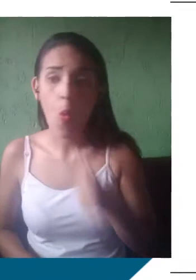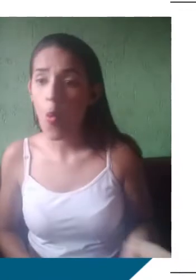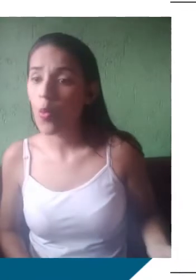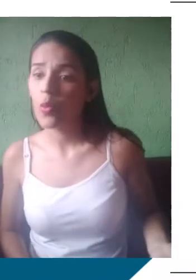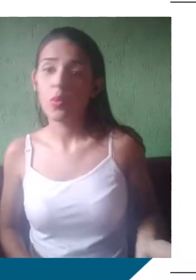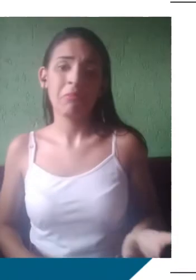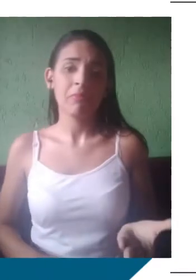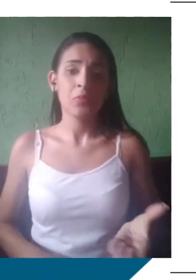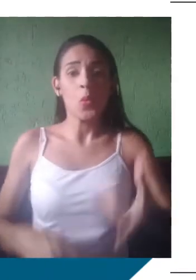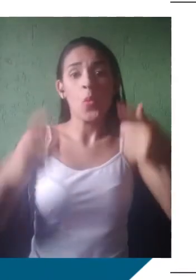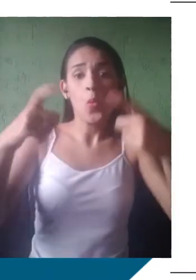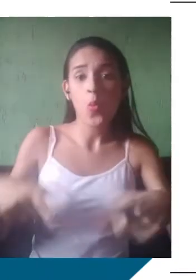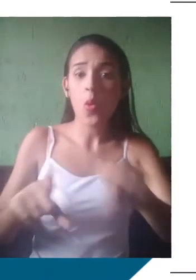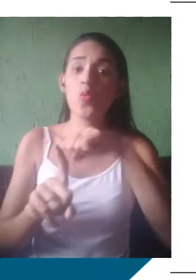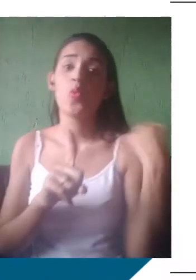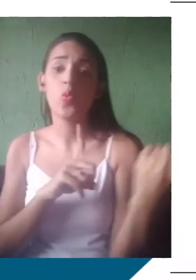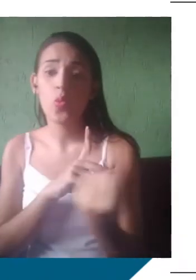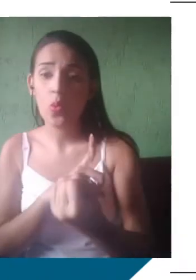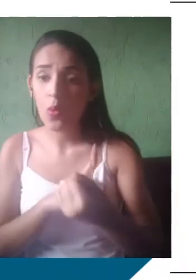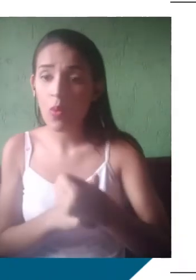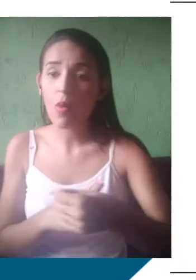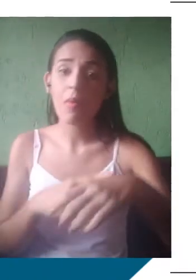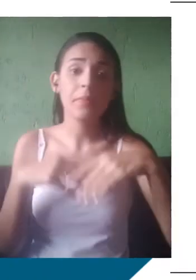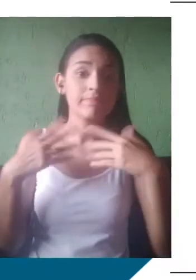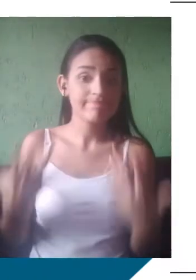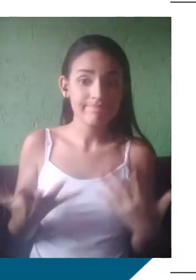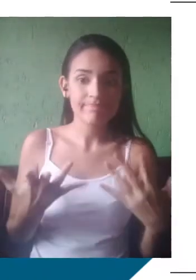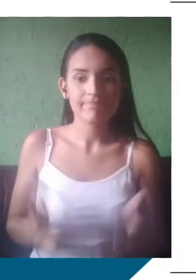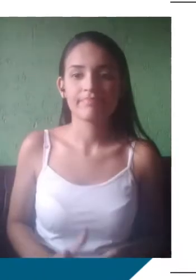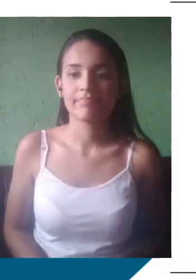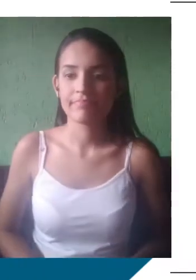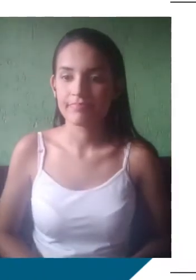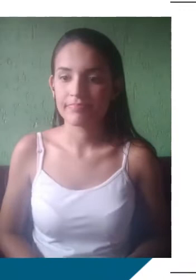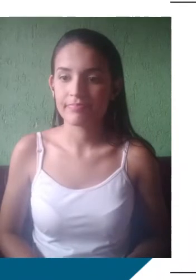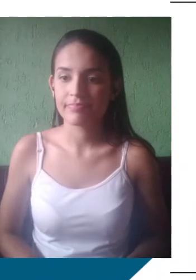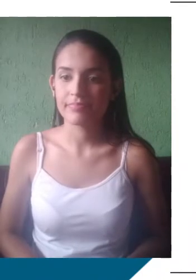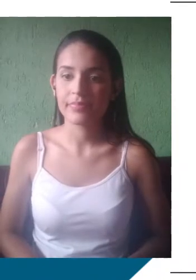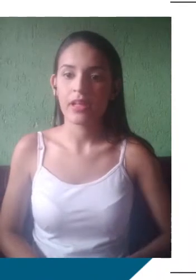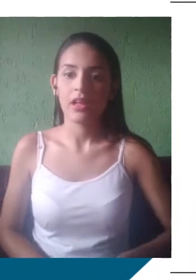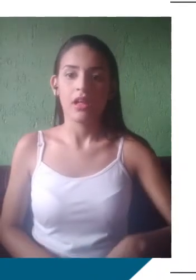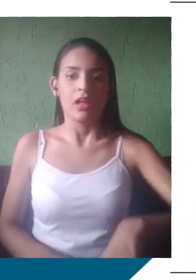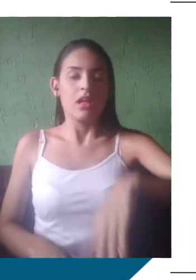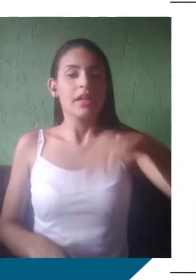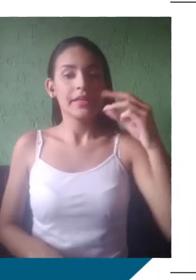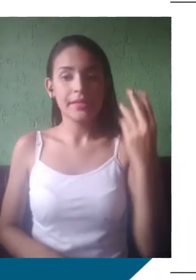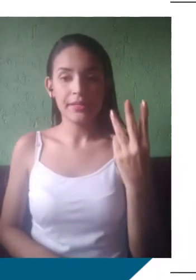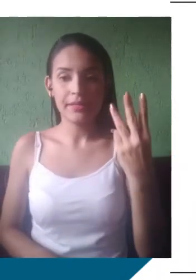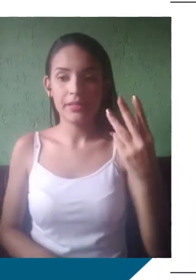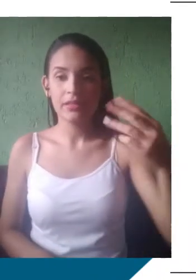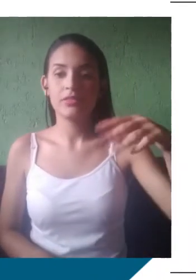A profissão, quer dizer, aquele jargão profissional, por exemplo, dentro da medicina você tem alguns termos que são típicos da